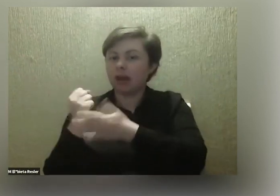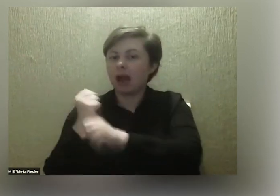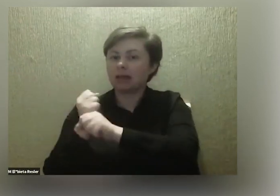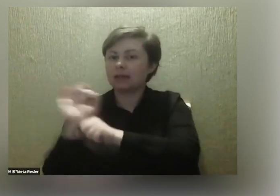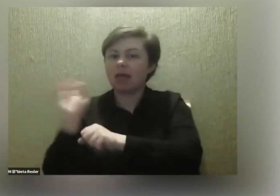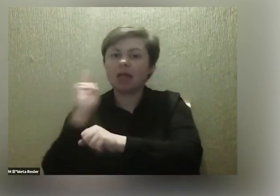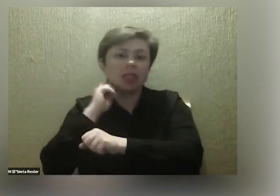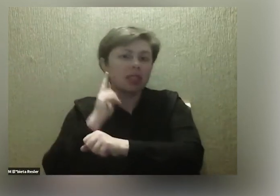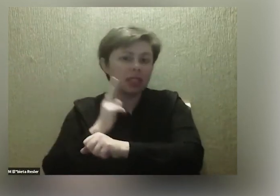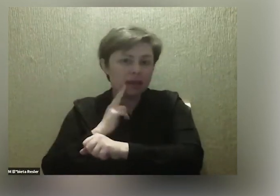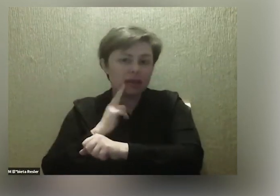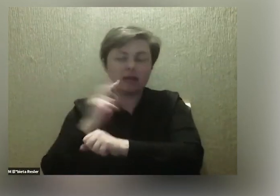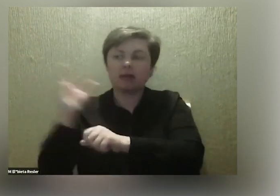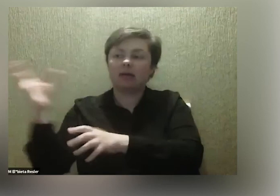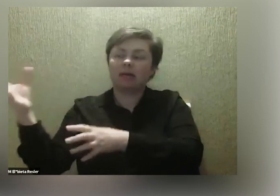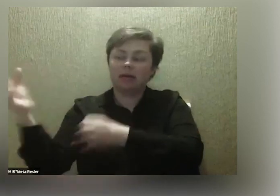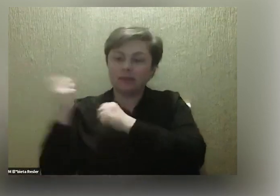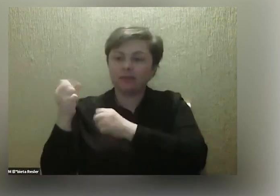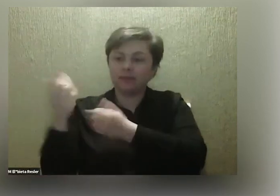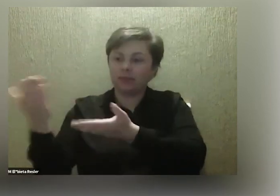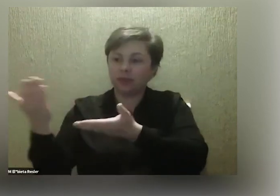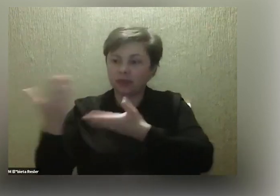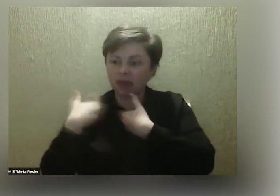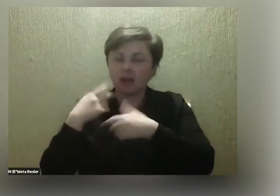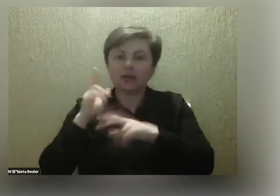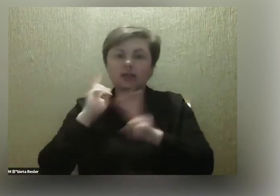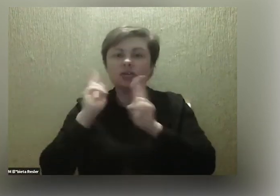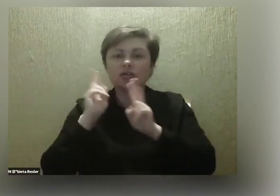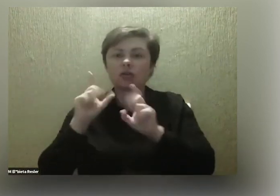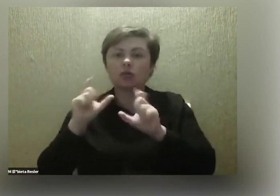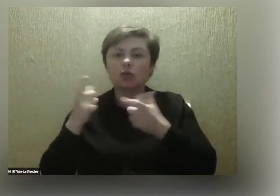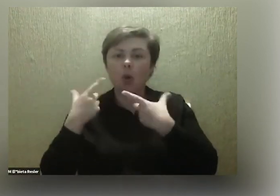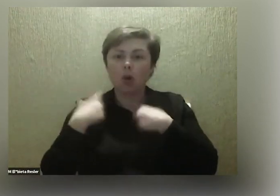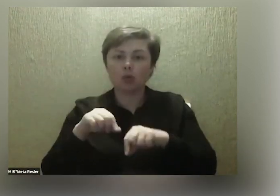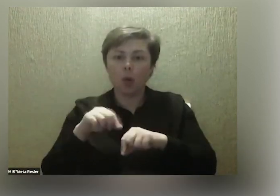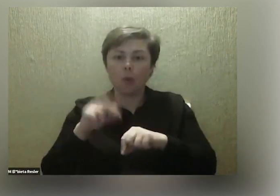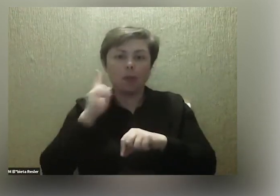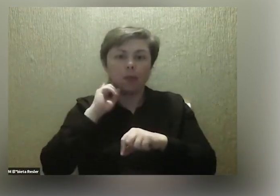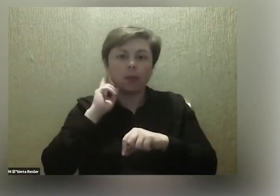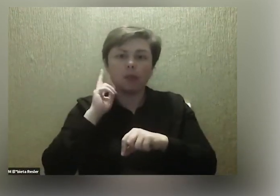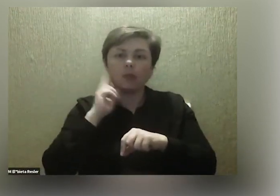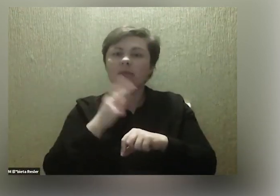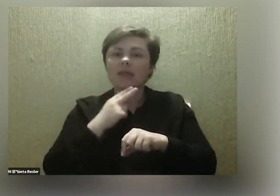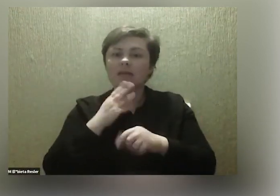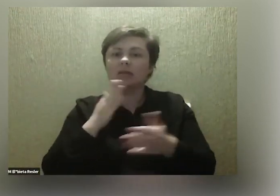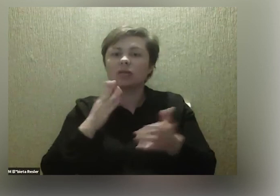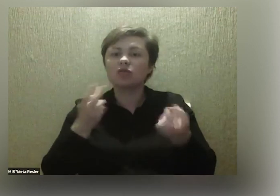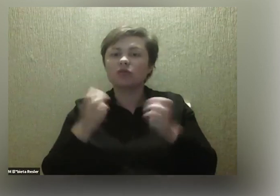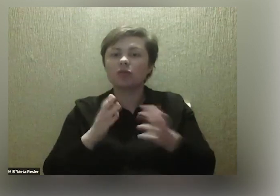Tak, my dostawaliśmy wersję dźwiękową tego, co osoby niesłyszące stworzyły graficznie.